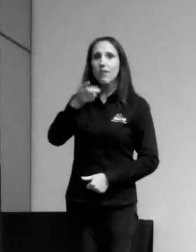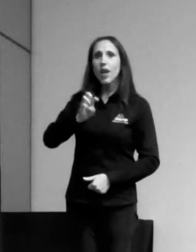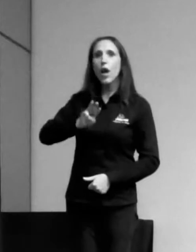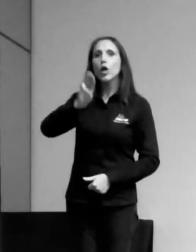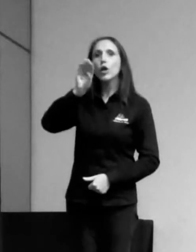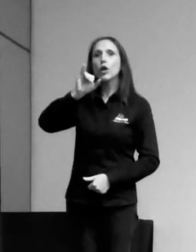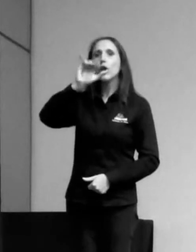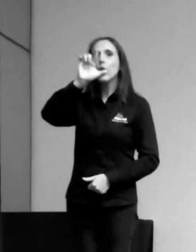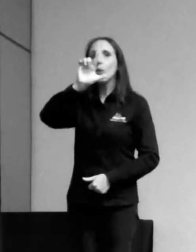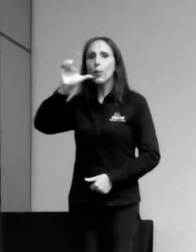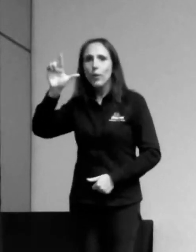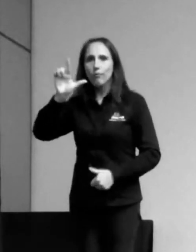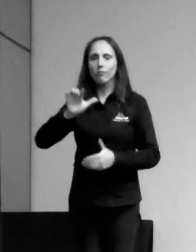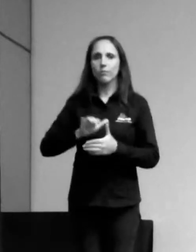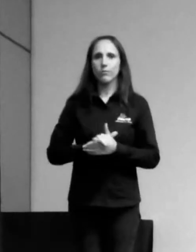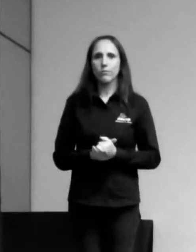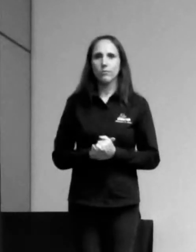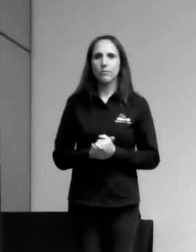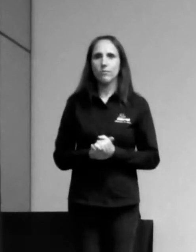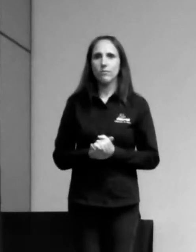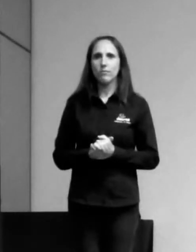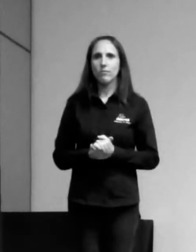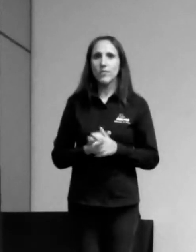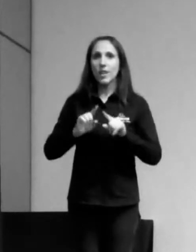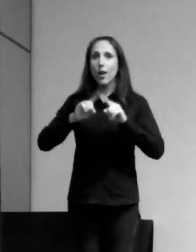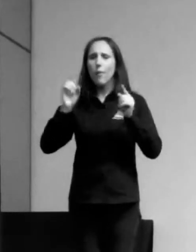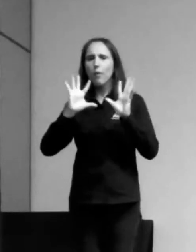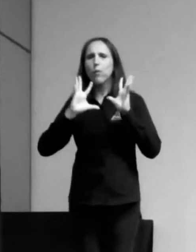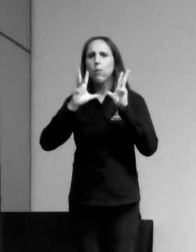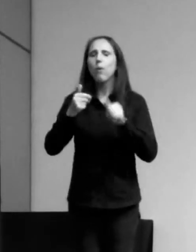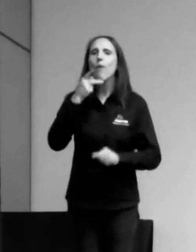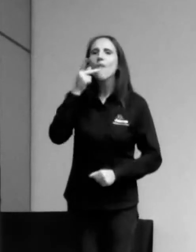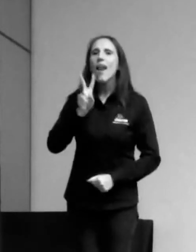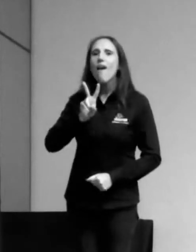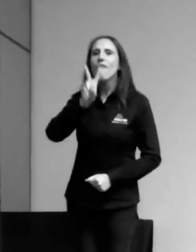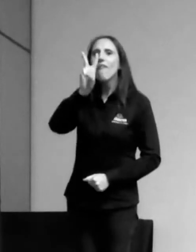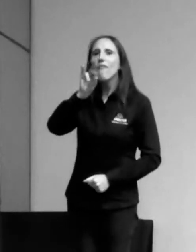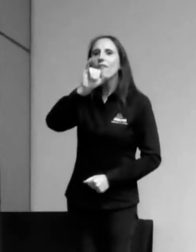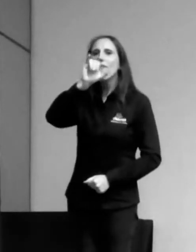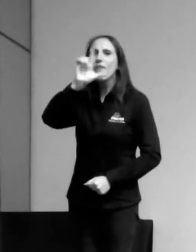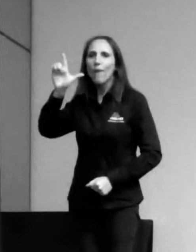é Novil. Lá em São Paulo, todo mundo fala Novil, né?